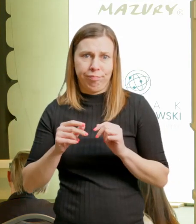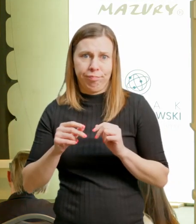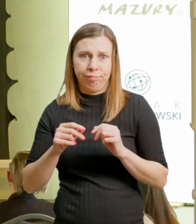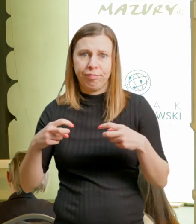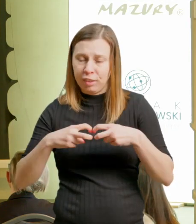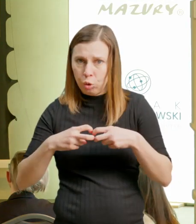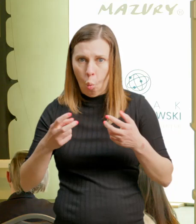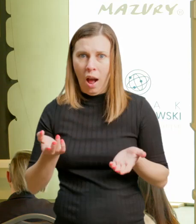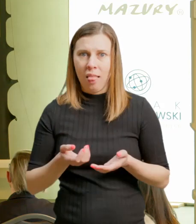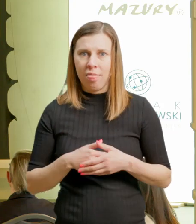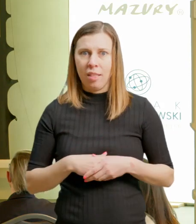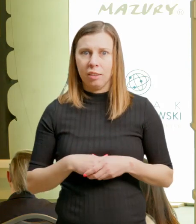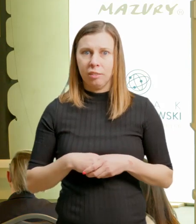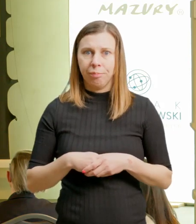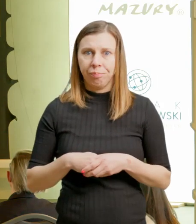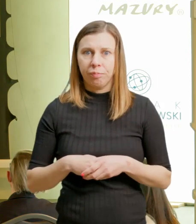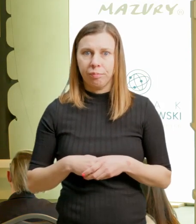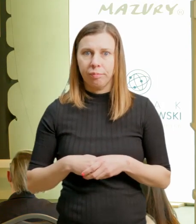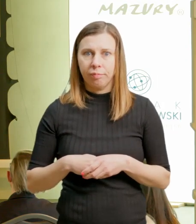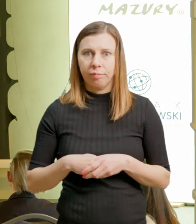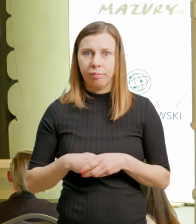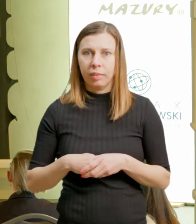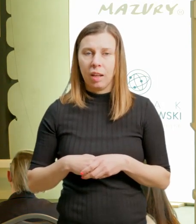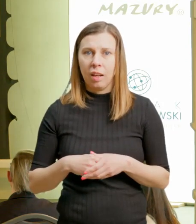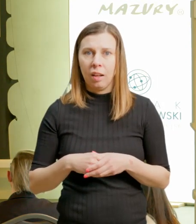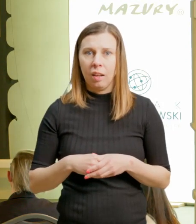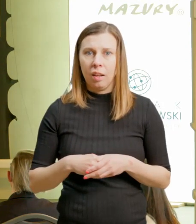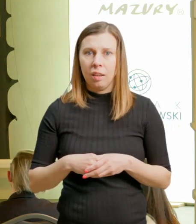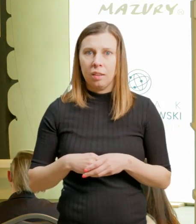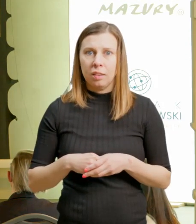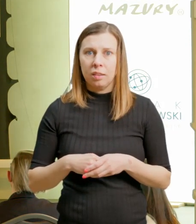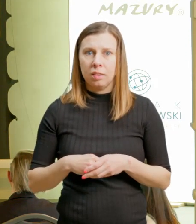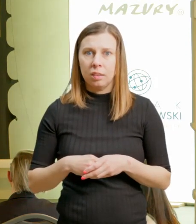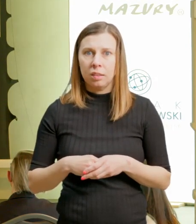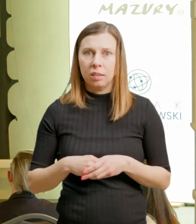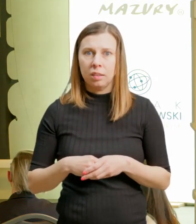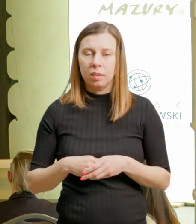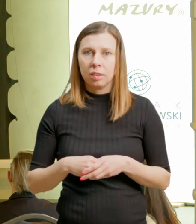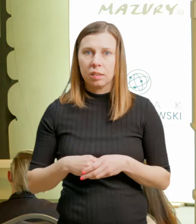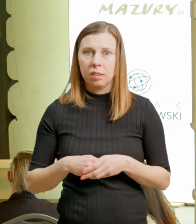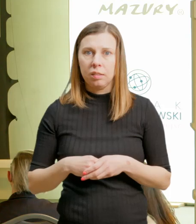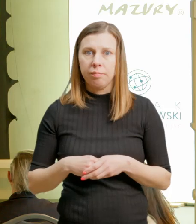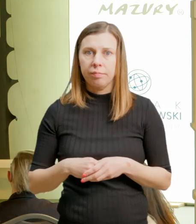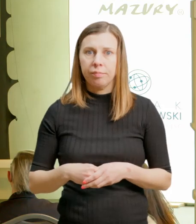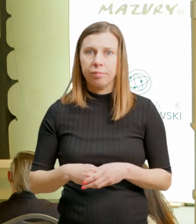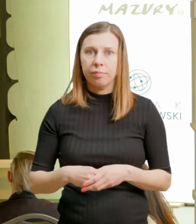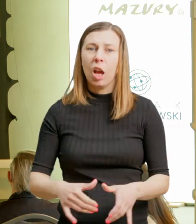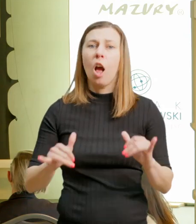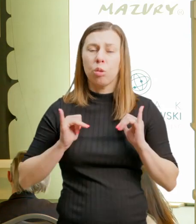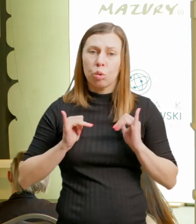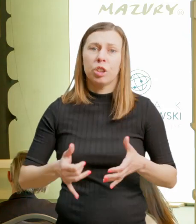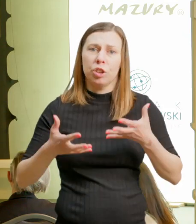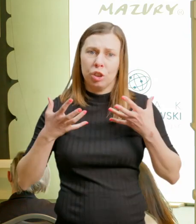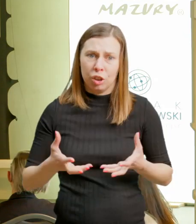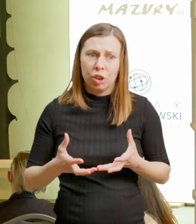trendy turystyczne niestety stoją pod znakiem drożyzny i to jest dla nas oczywiste, ale turyści też chcą w